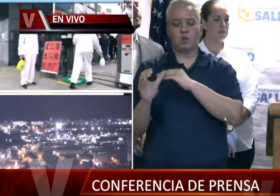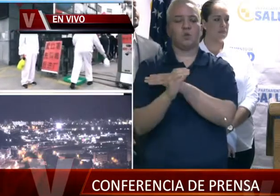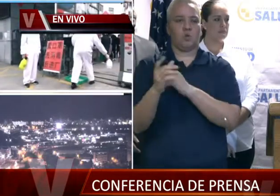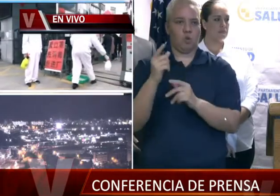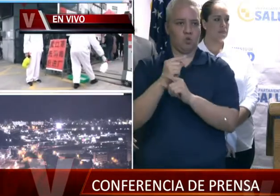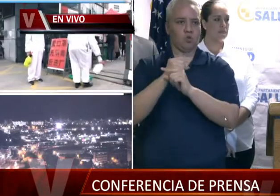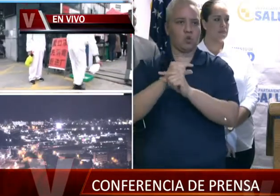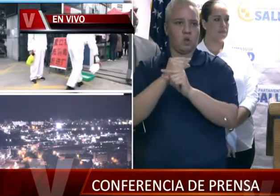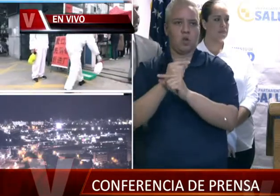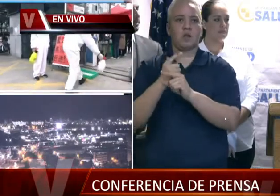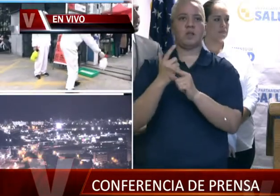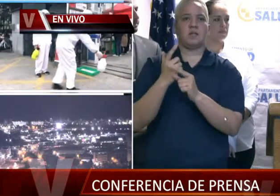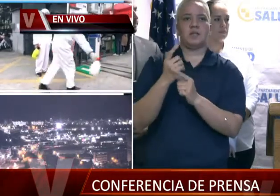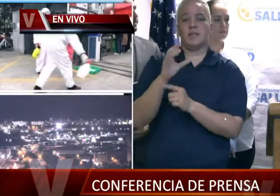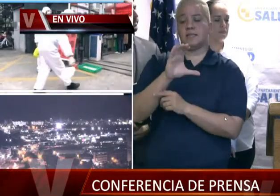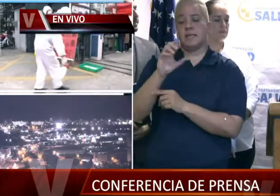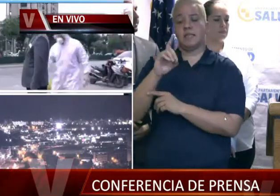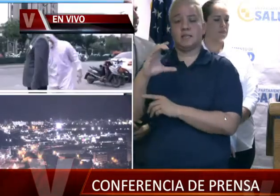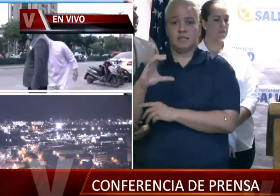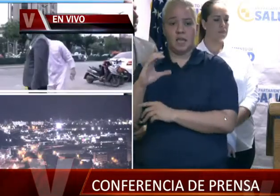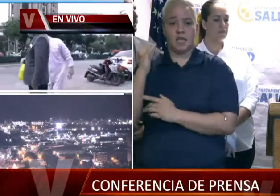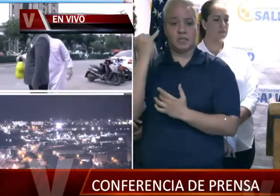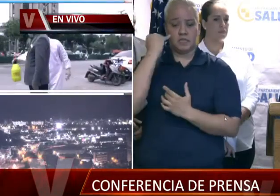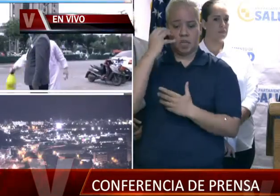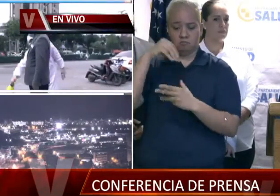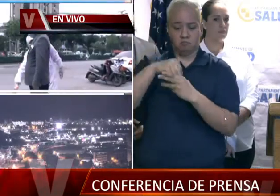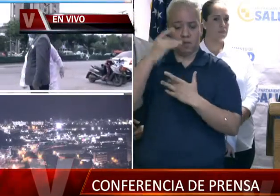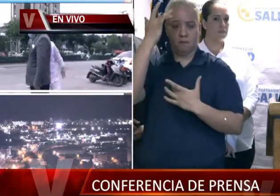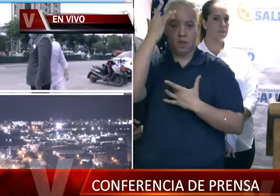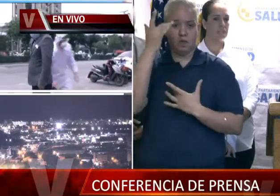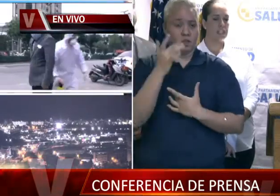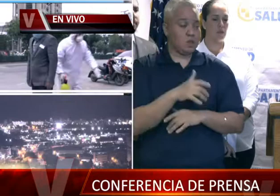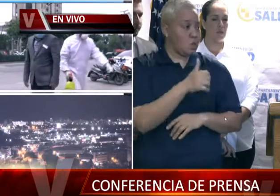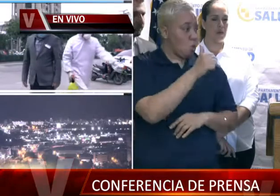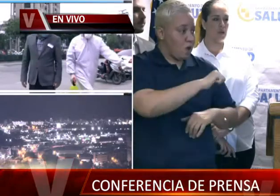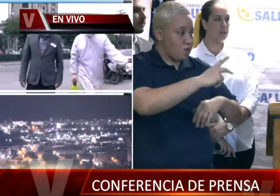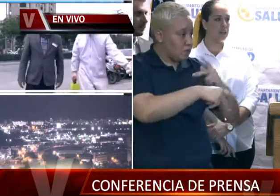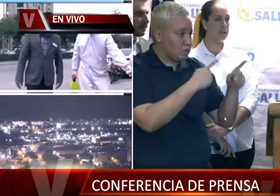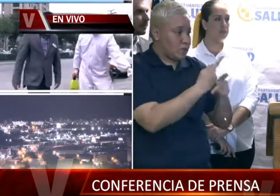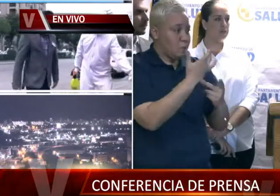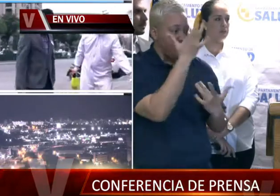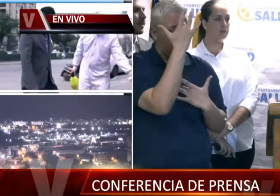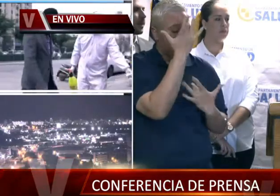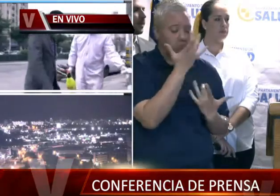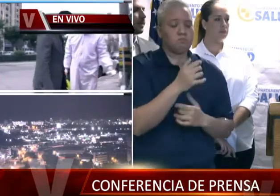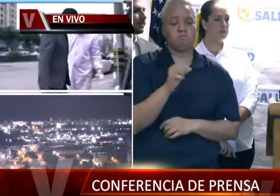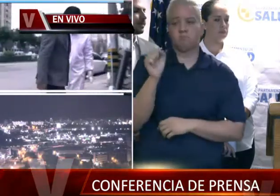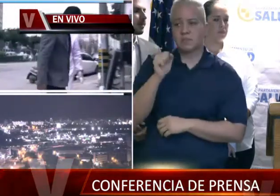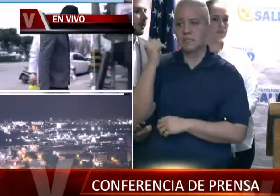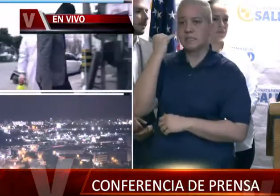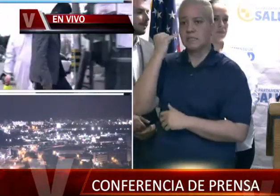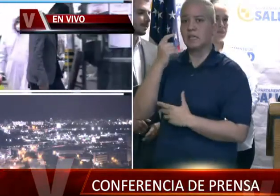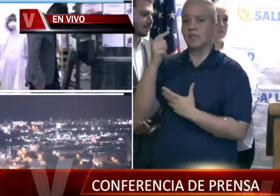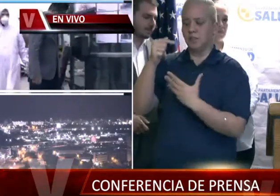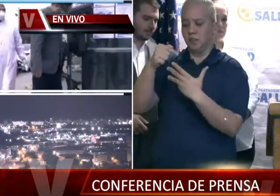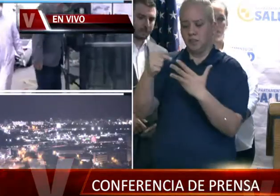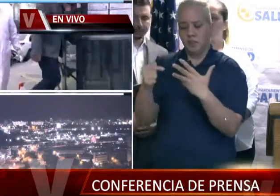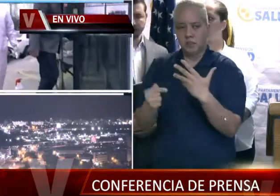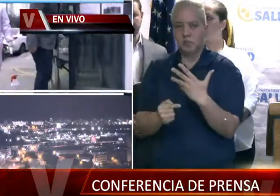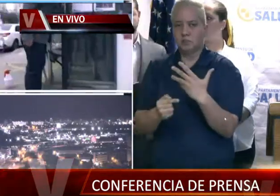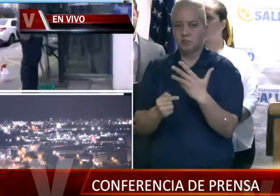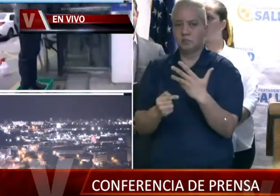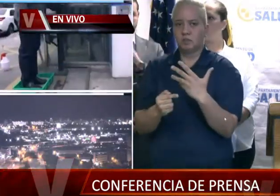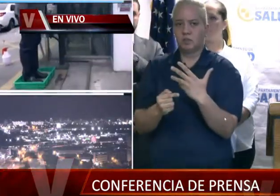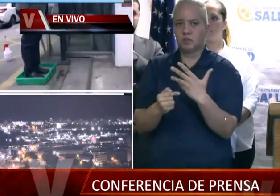enferma a bordo. ¿Para qué tipo de enfermedad? Sí, si cumple con los criterios del